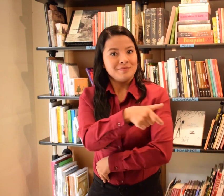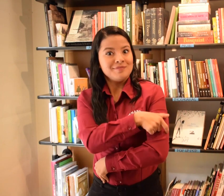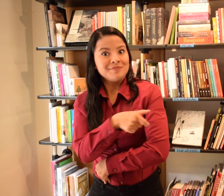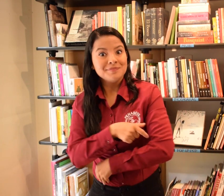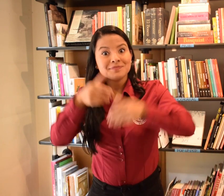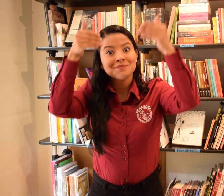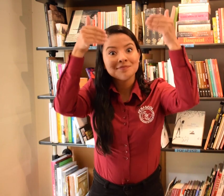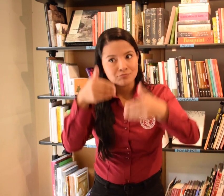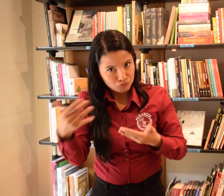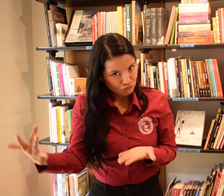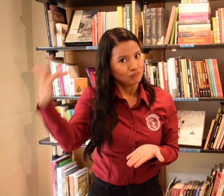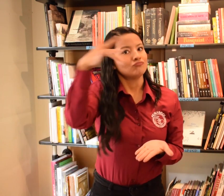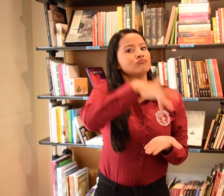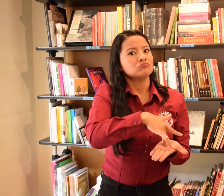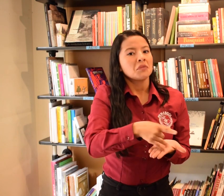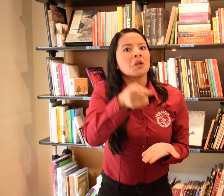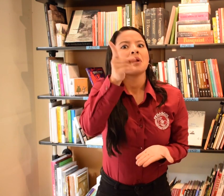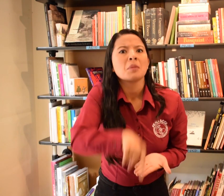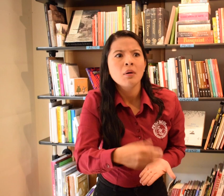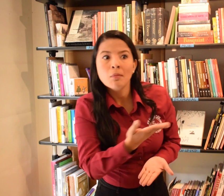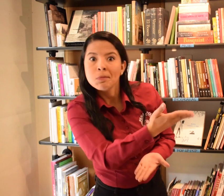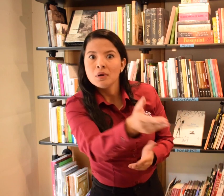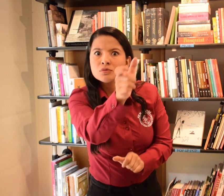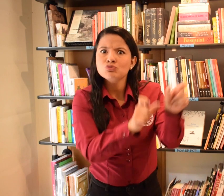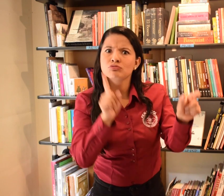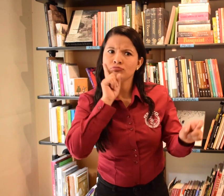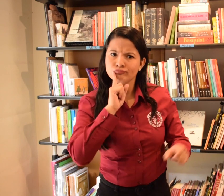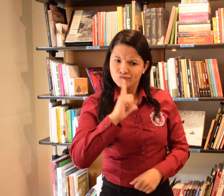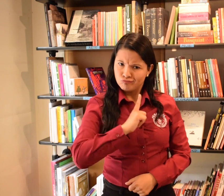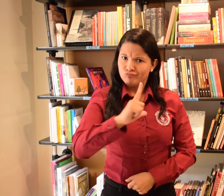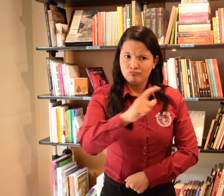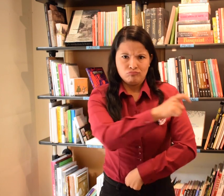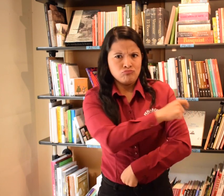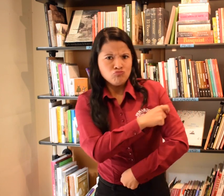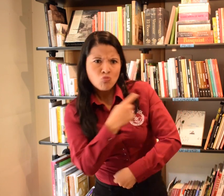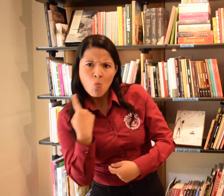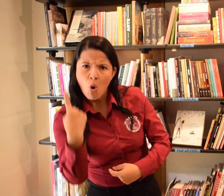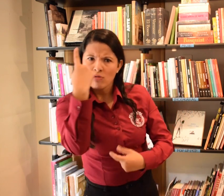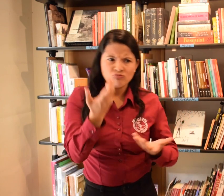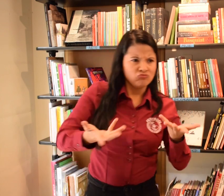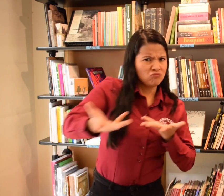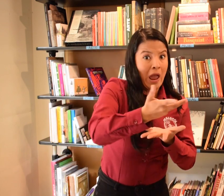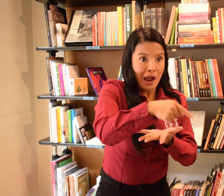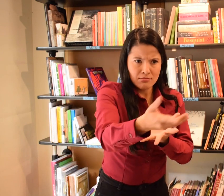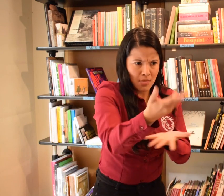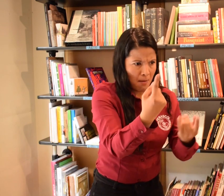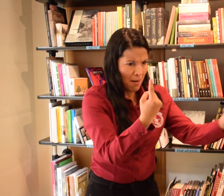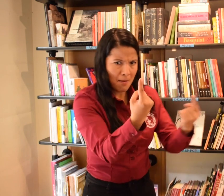espacios es donde los comités de discapacidad deberían asistir Y también personas sordas líderes pertenecientes a los comités políticos